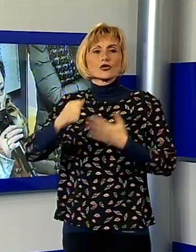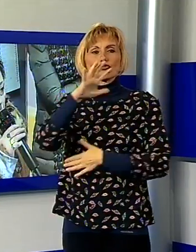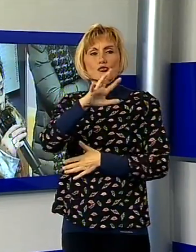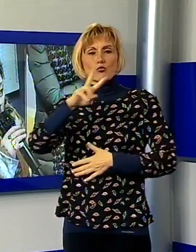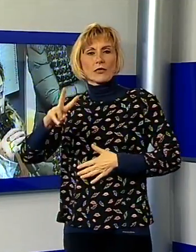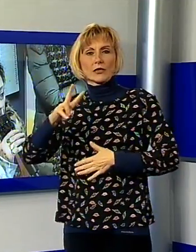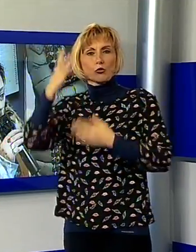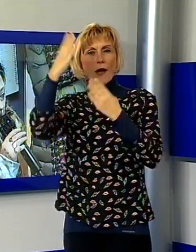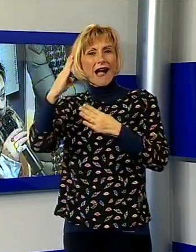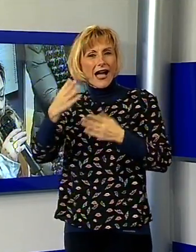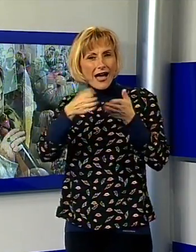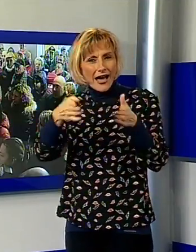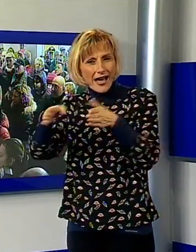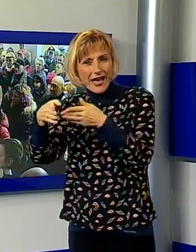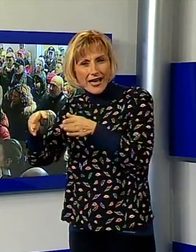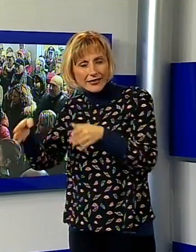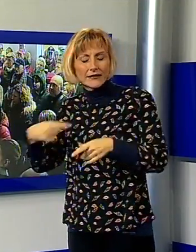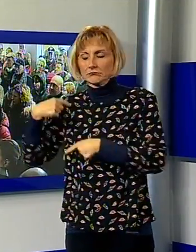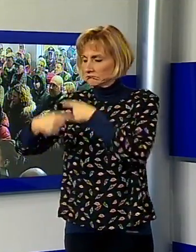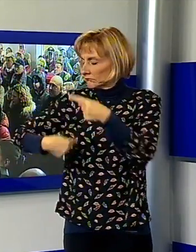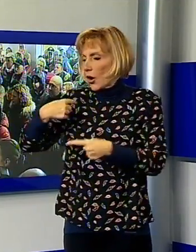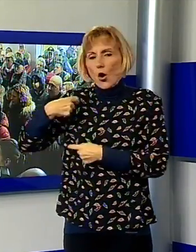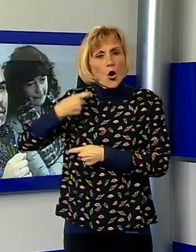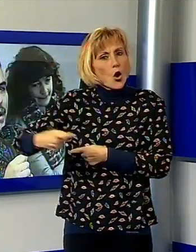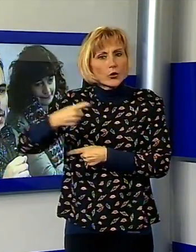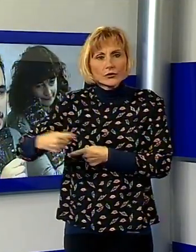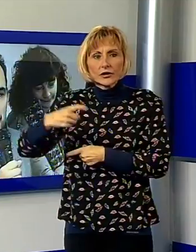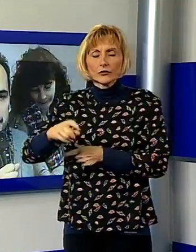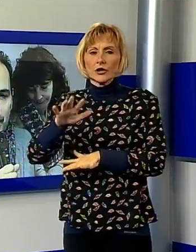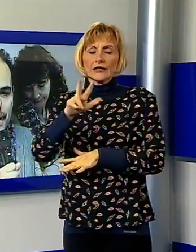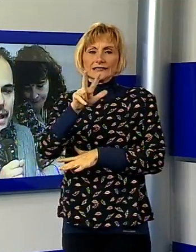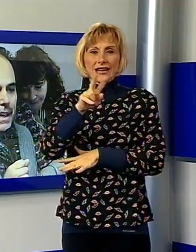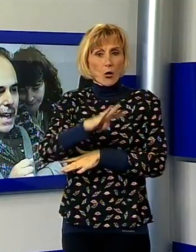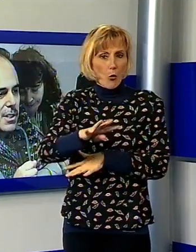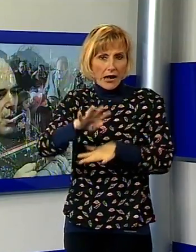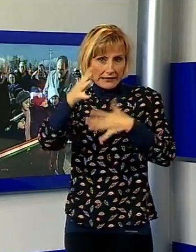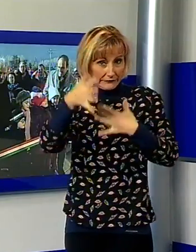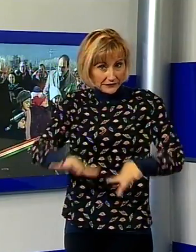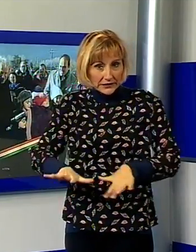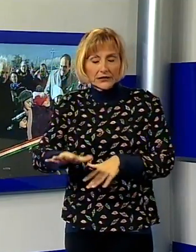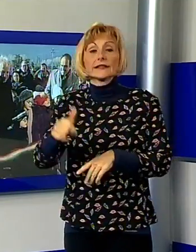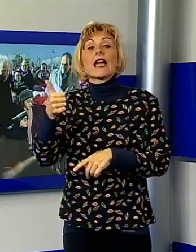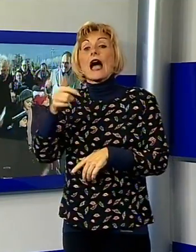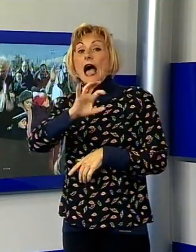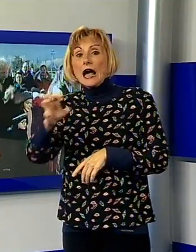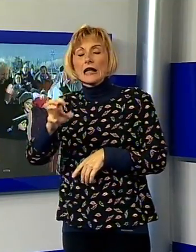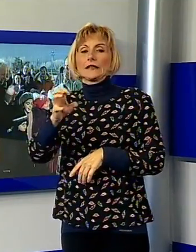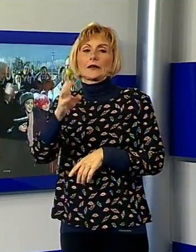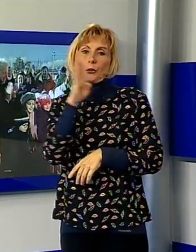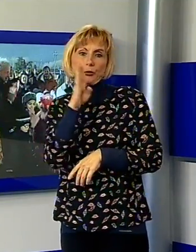praticamente stanno continuando. Ormai i tre quarti sono terminati e alcuni deve terminare e questo è un cantiere che